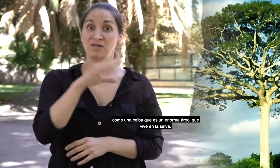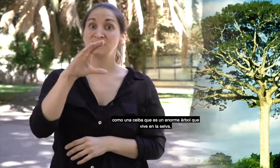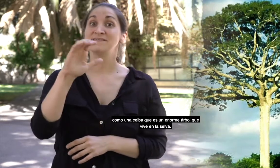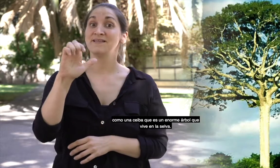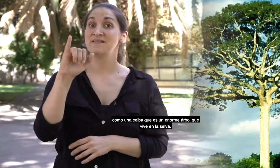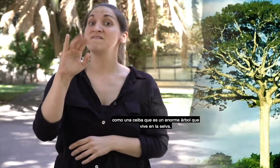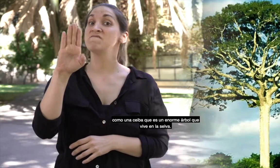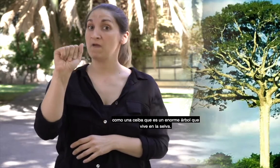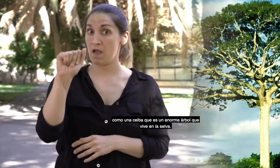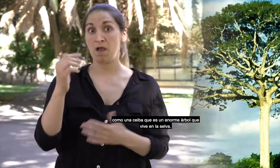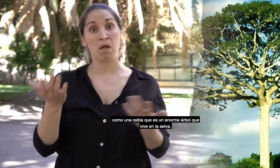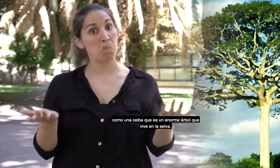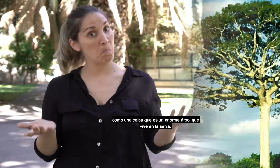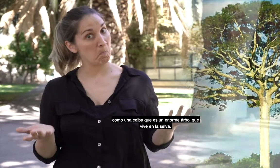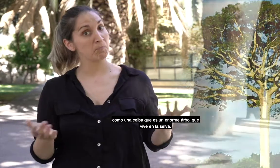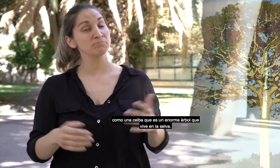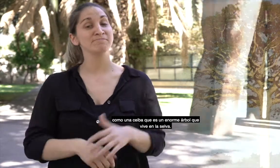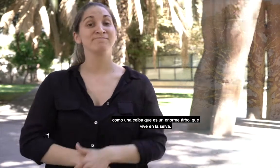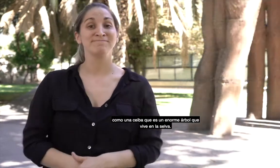que es un enorme árbol que vive en la selva.